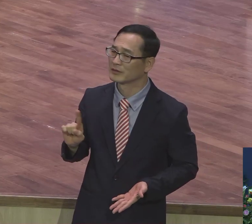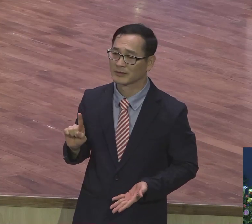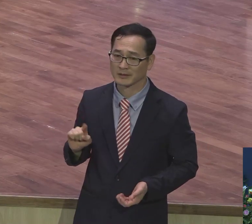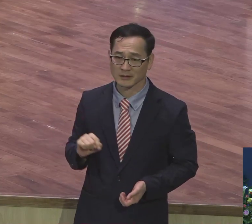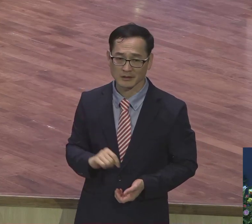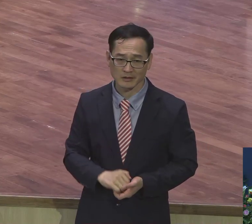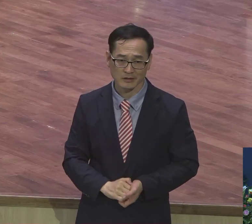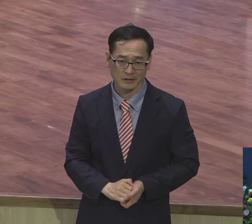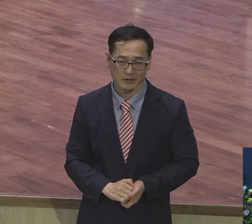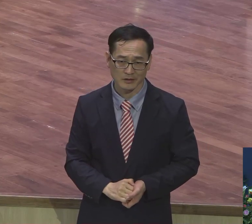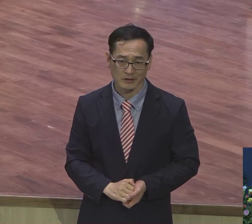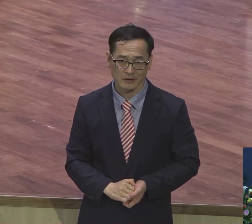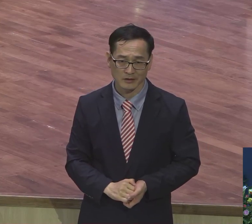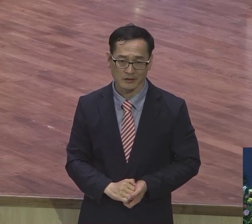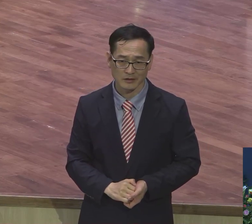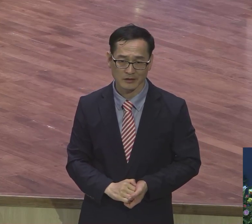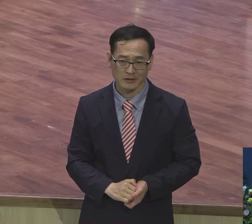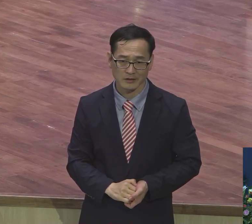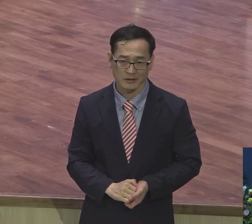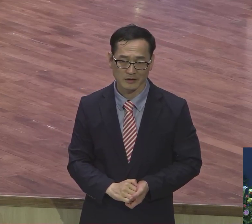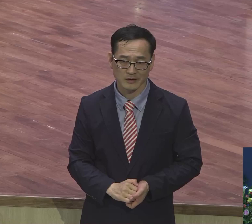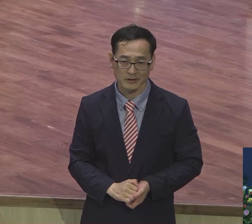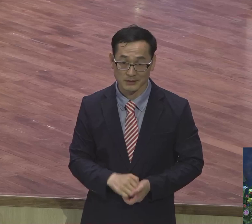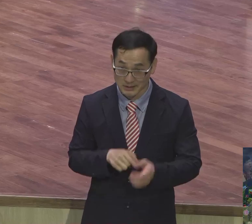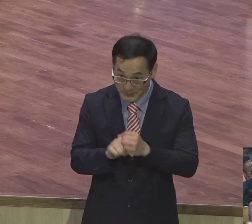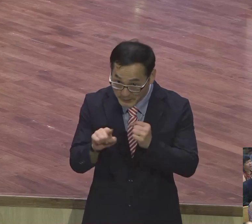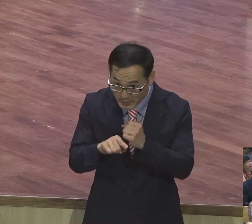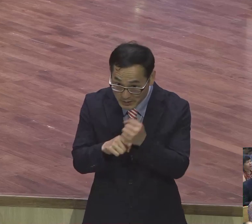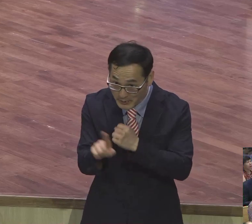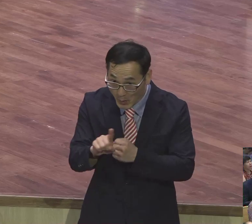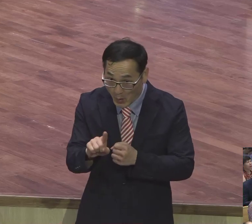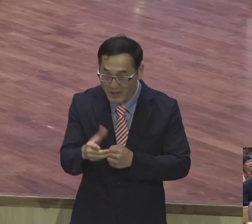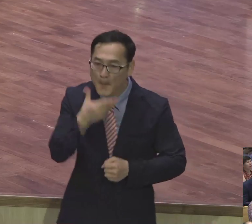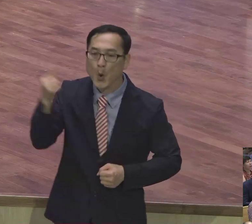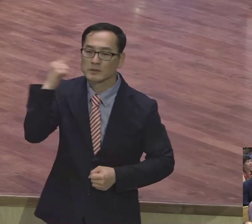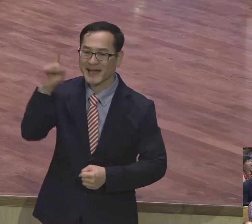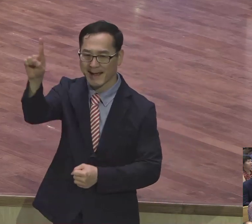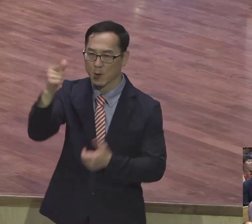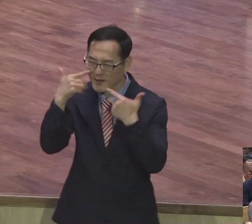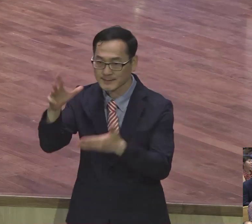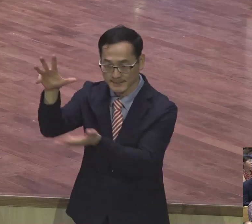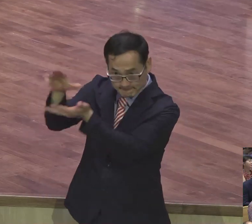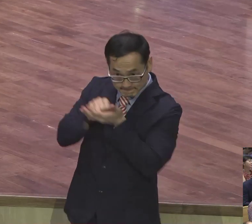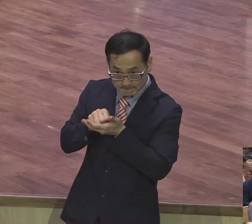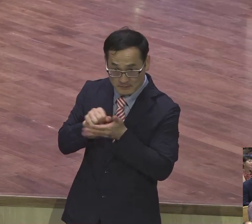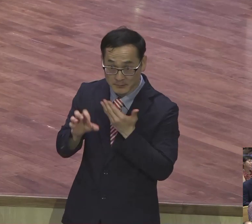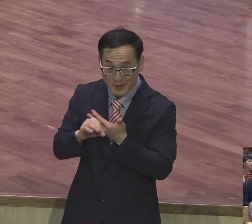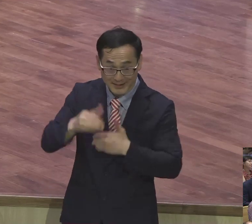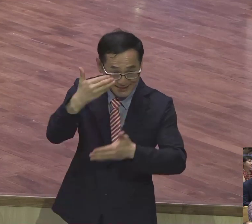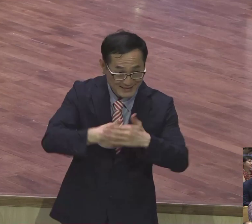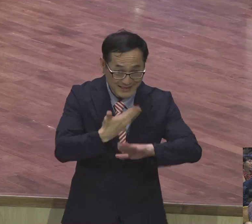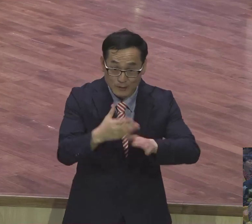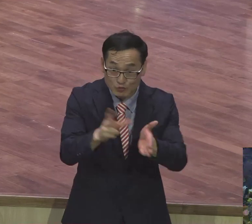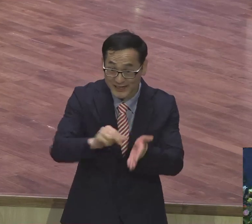여러분이 보험만 가지면 하나님이 나머지 다 해결해 주신다는 거예요. 확실한 보험을 가지면